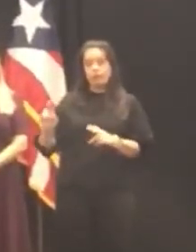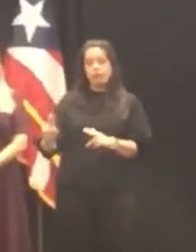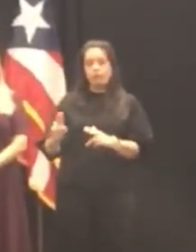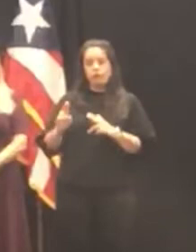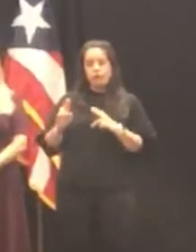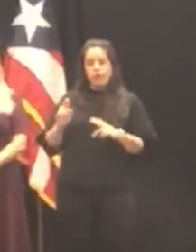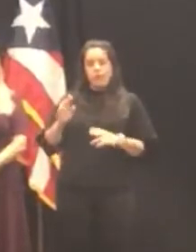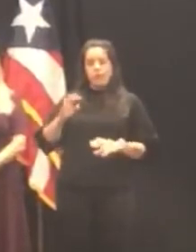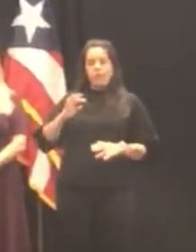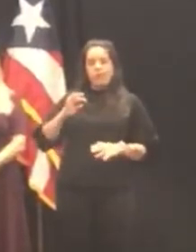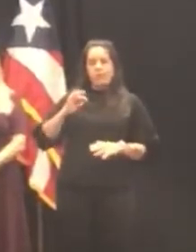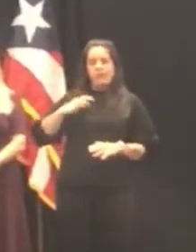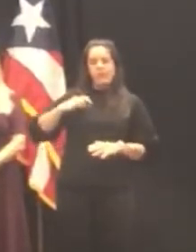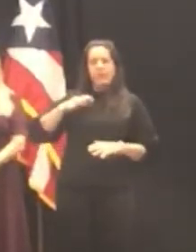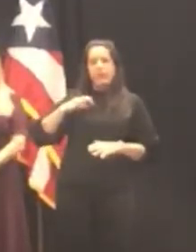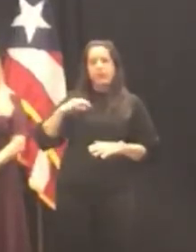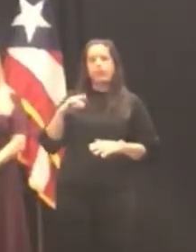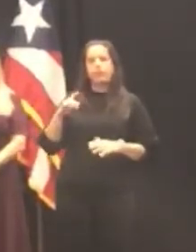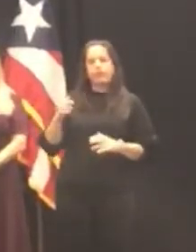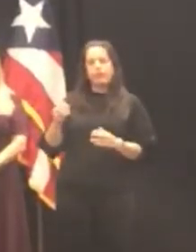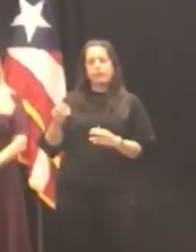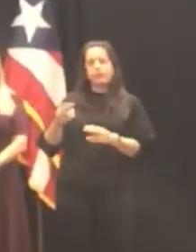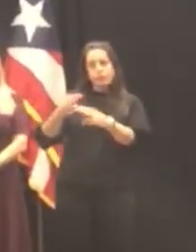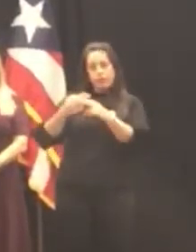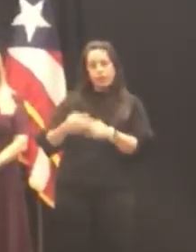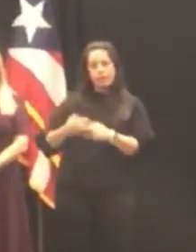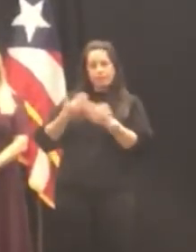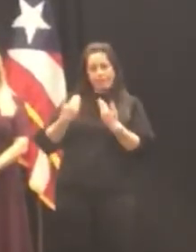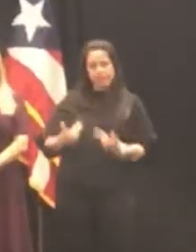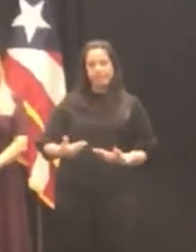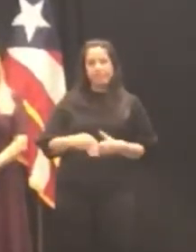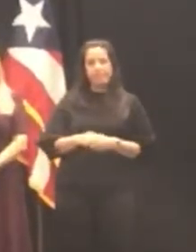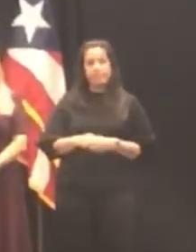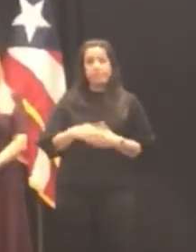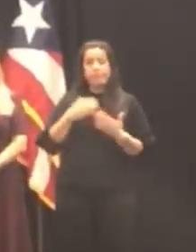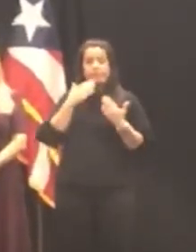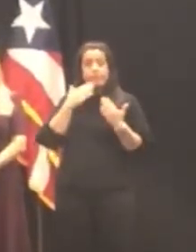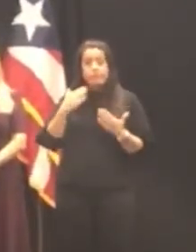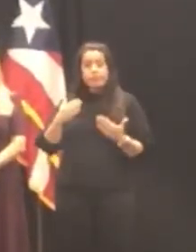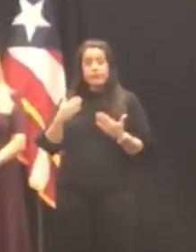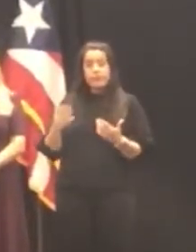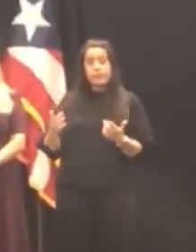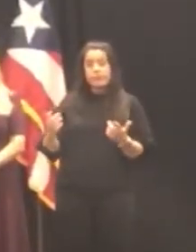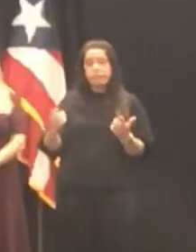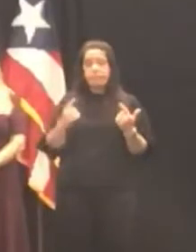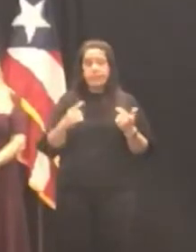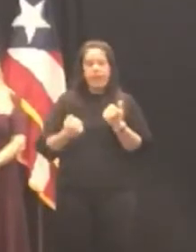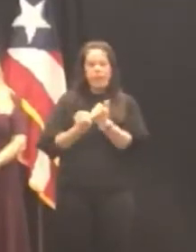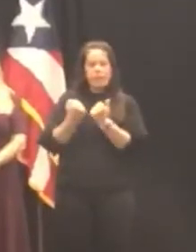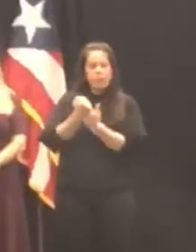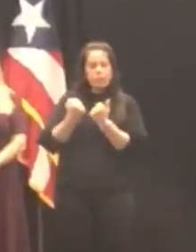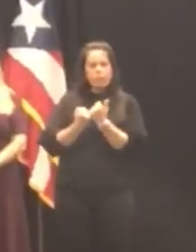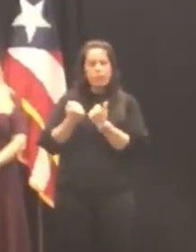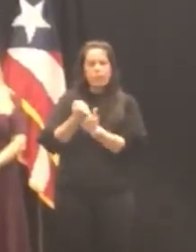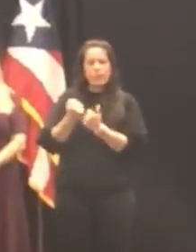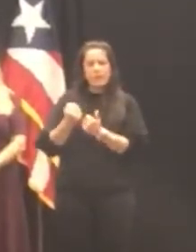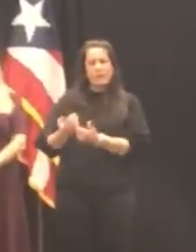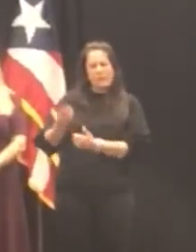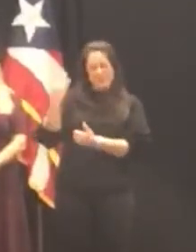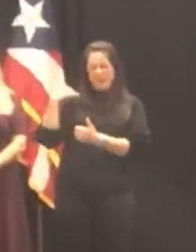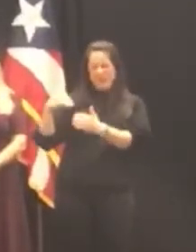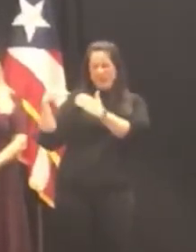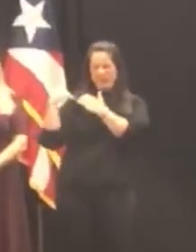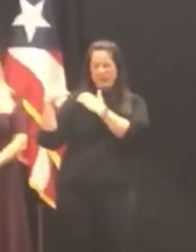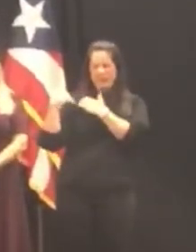y el privilegio que me concede con esta nominación agradezco la presencia y el apoyo de mis antiguos jefes